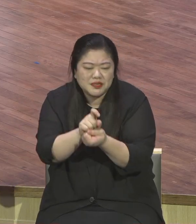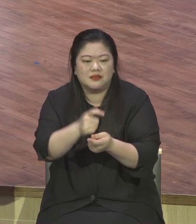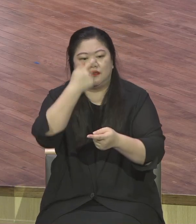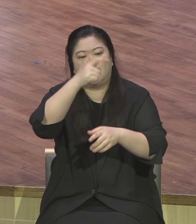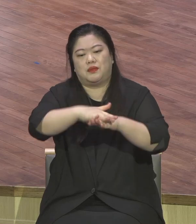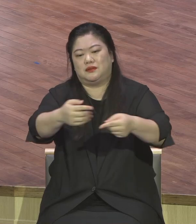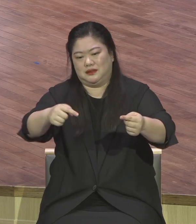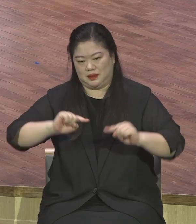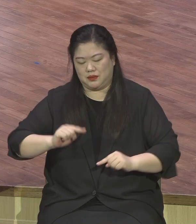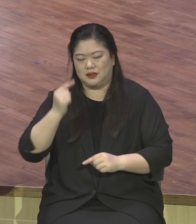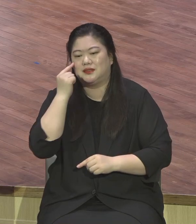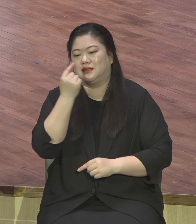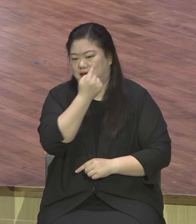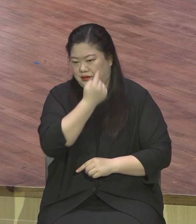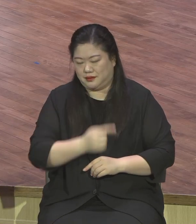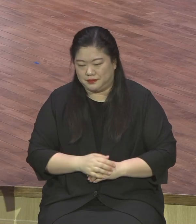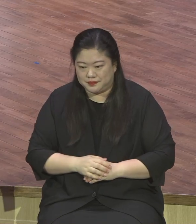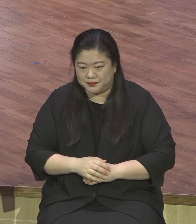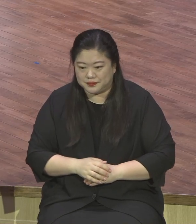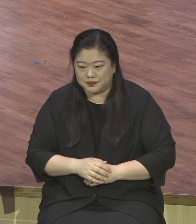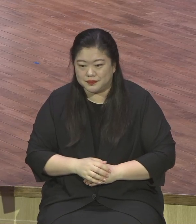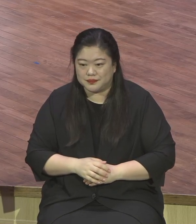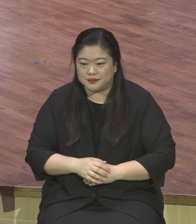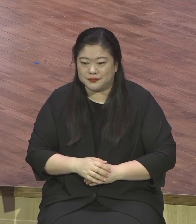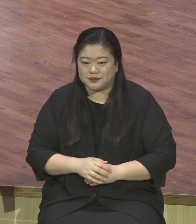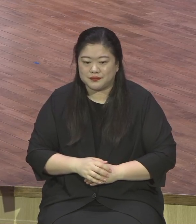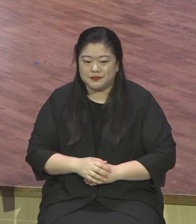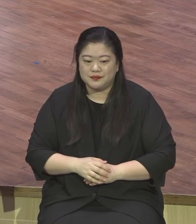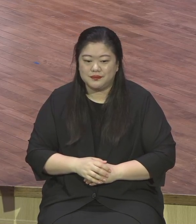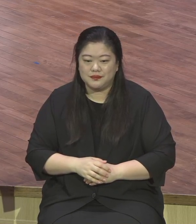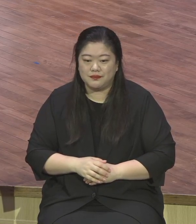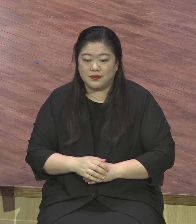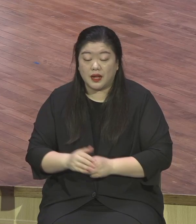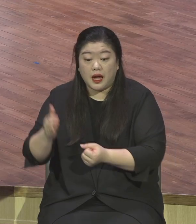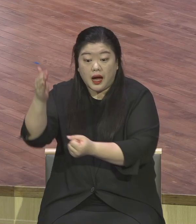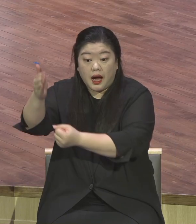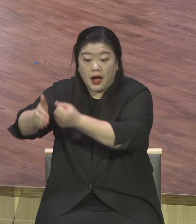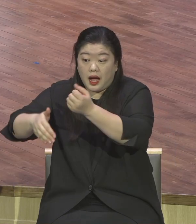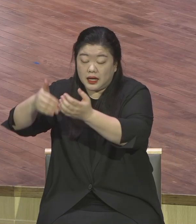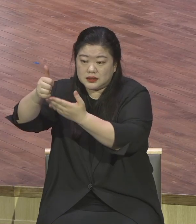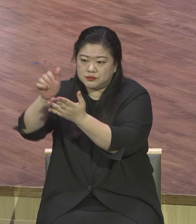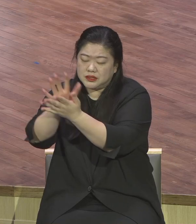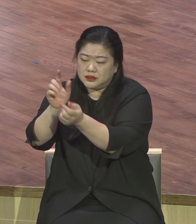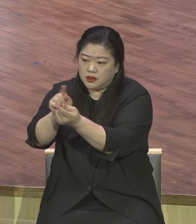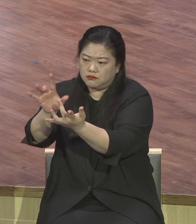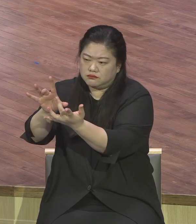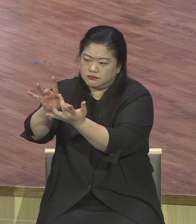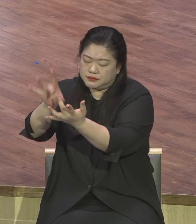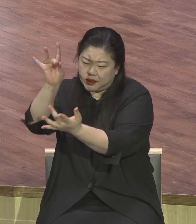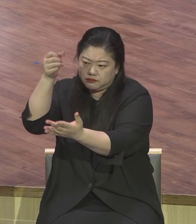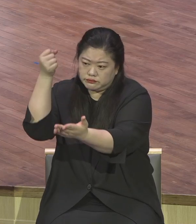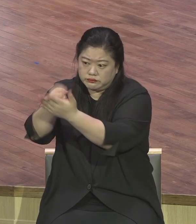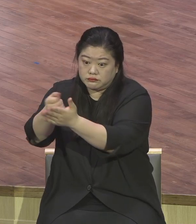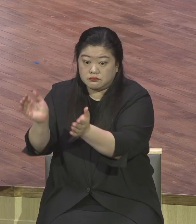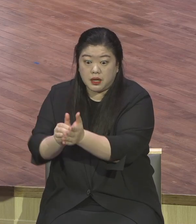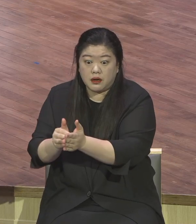하나님의 택함 받은 자 얼마나 감동됩니까? 하나님이 나를 택하셨다.